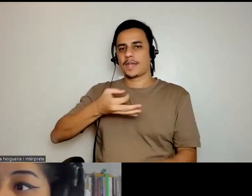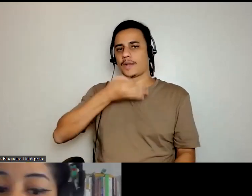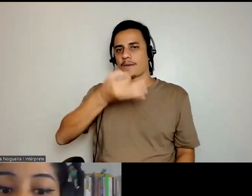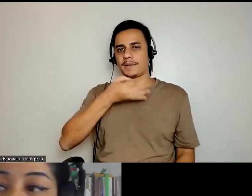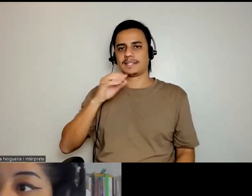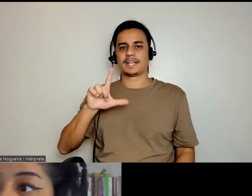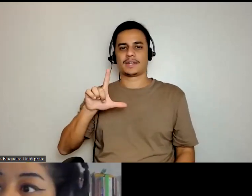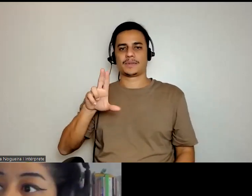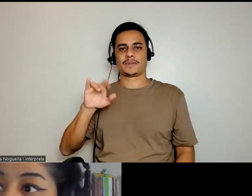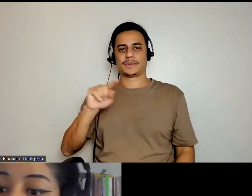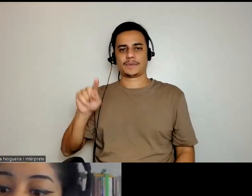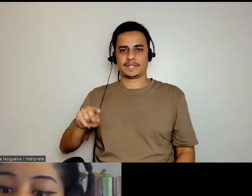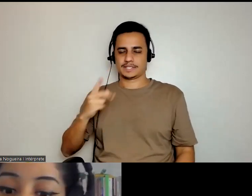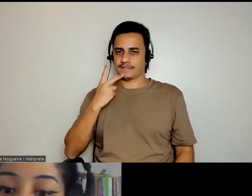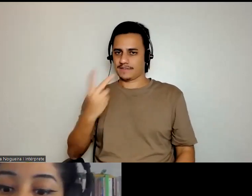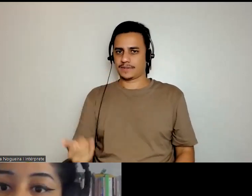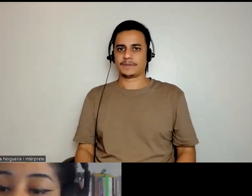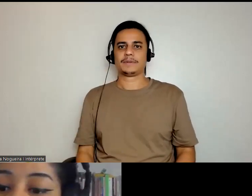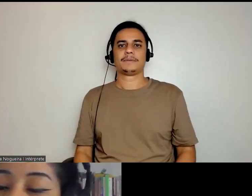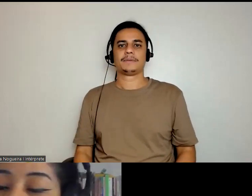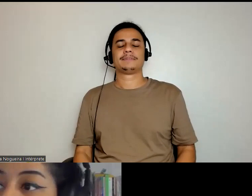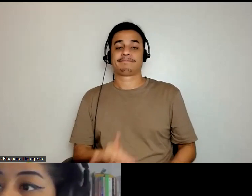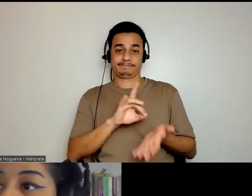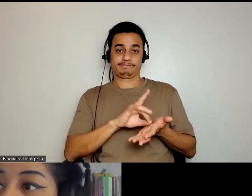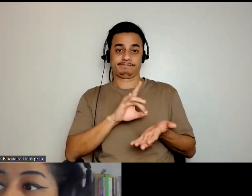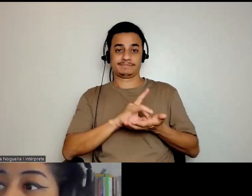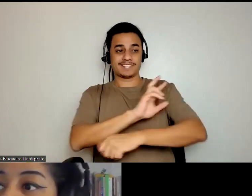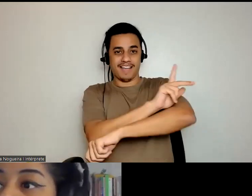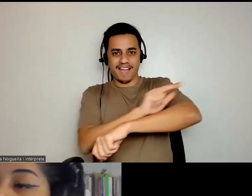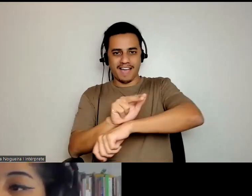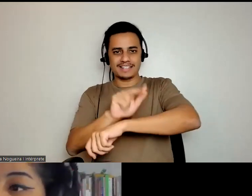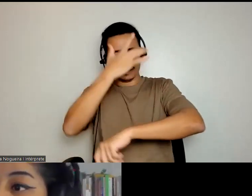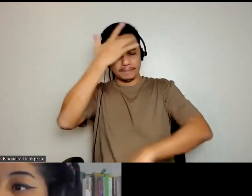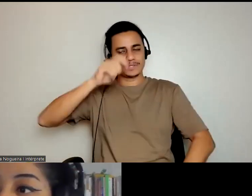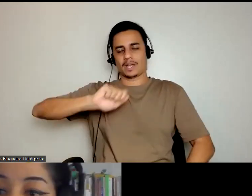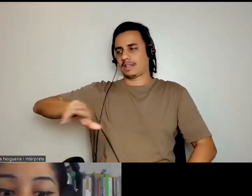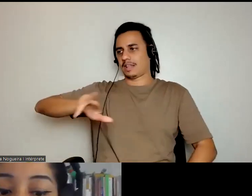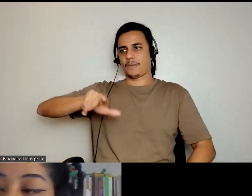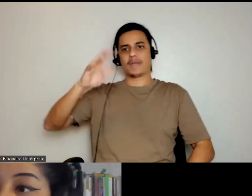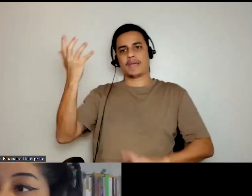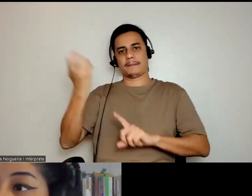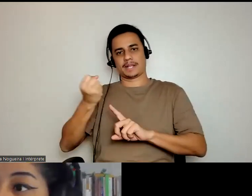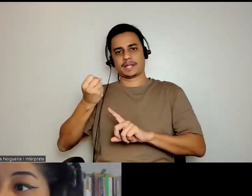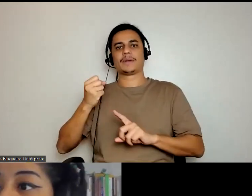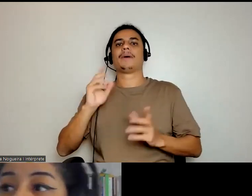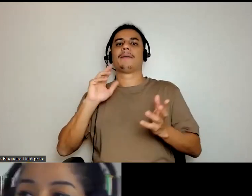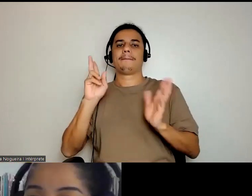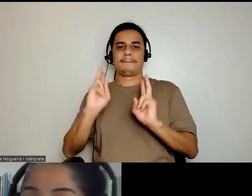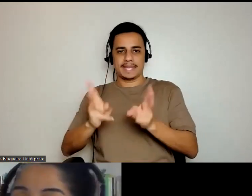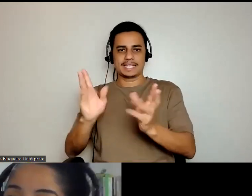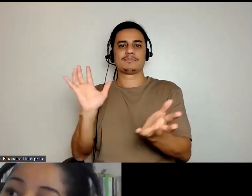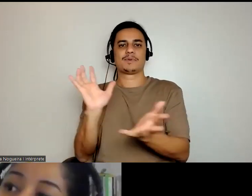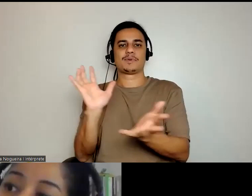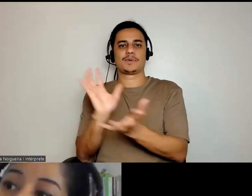Mizukami, no final, racializados são sempre aqueles que não são brancos, mesmo amarelos, quando colocados como minoria modelo,